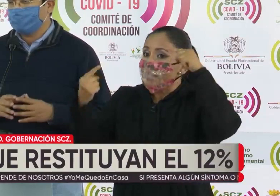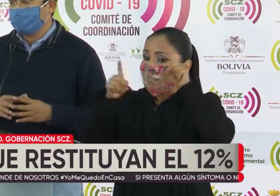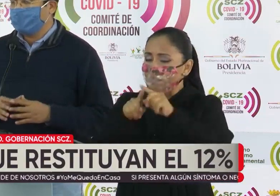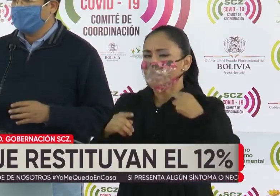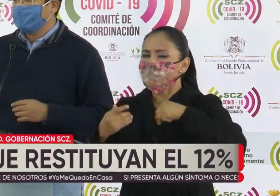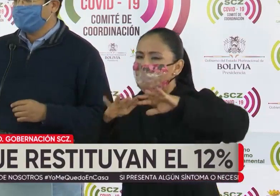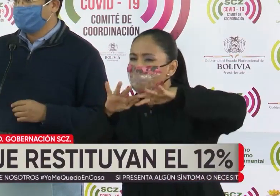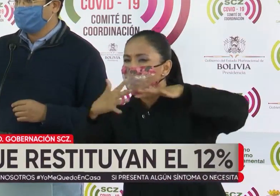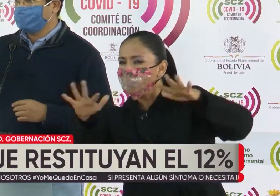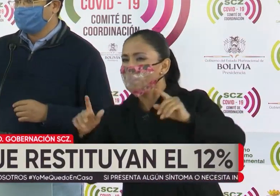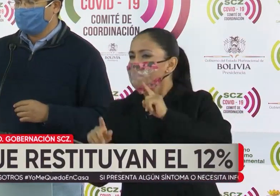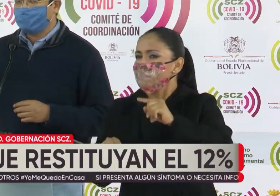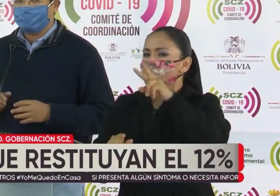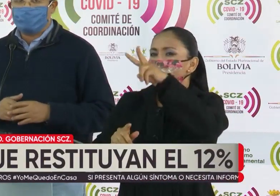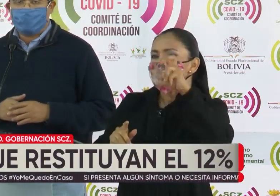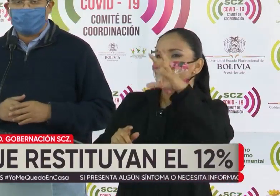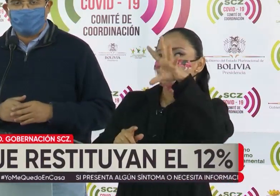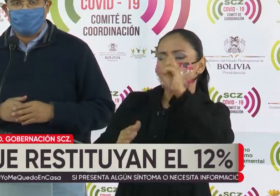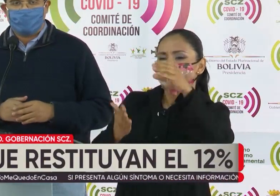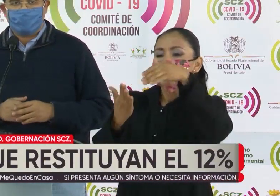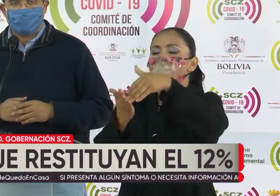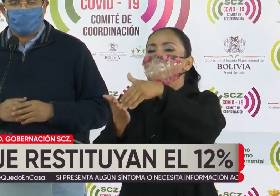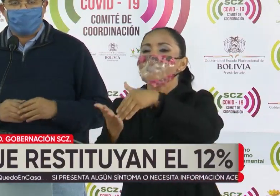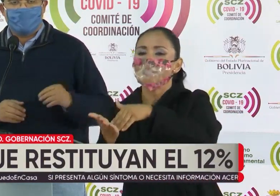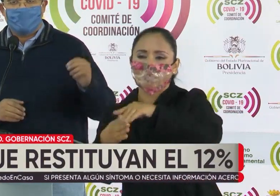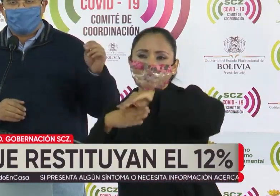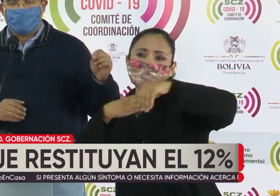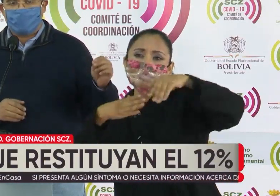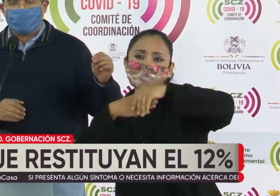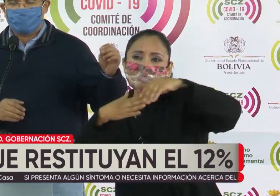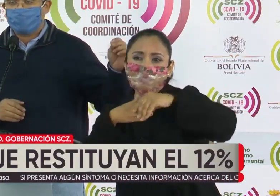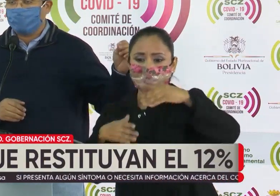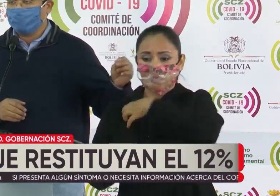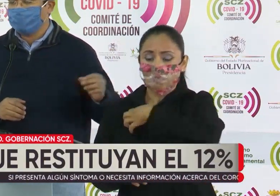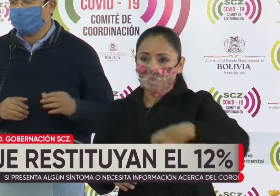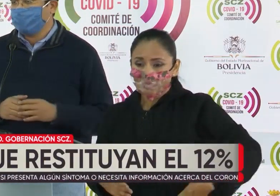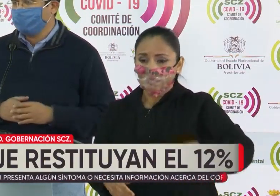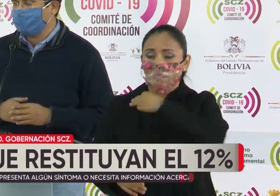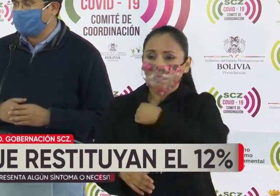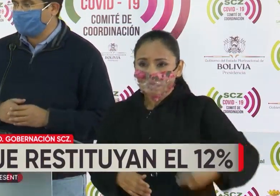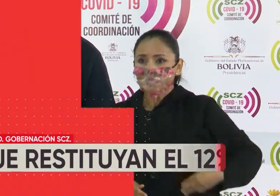estimaciones, son 250 millones de dólares de gobernaciones, municipios y universidades.